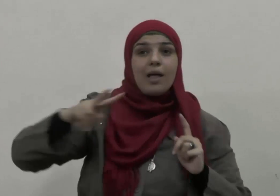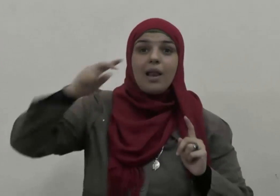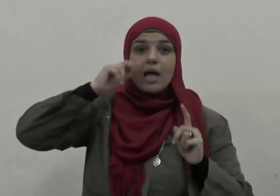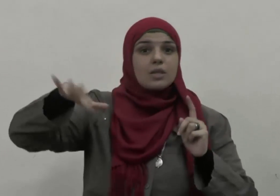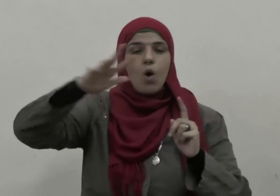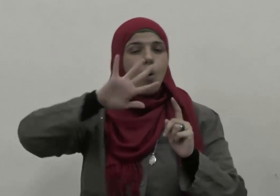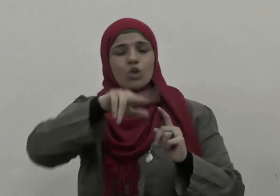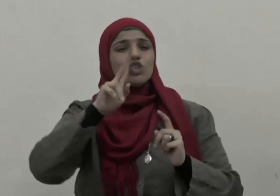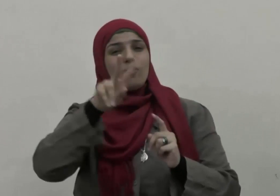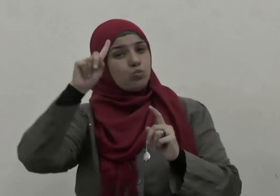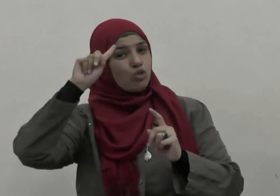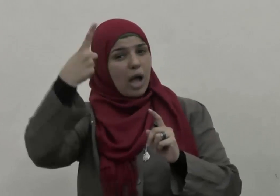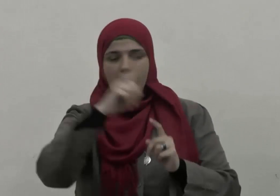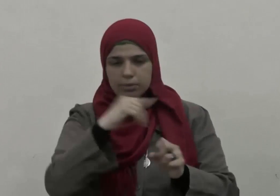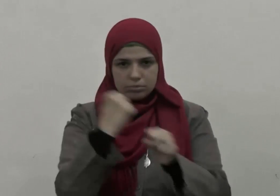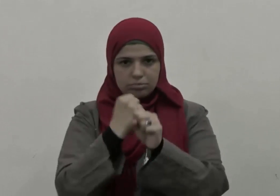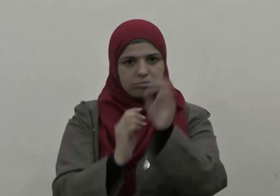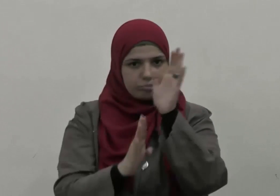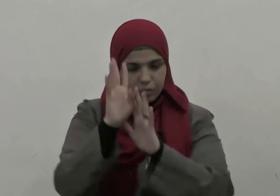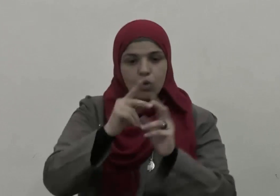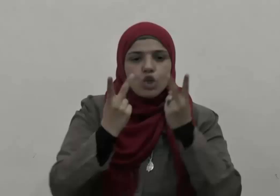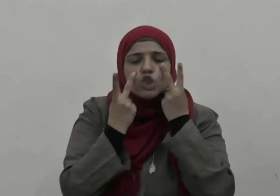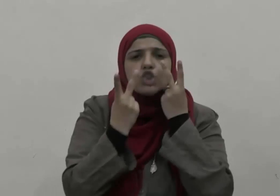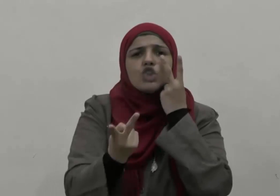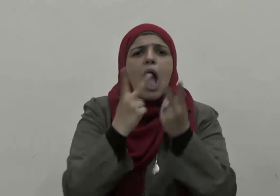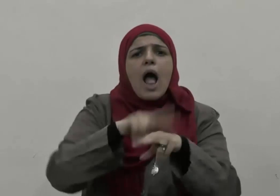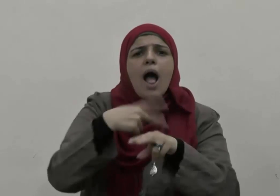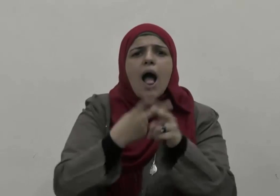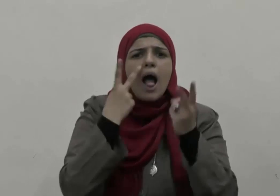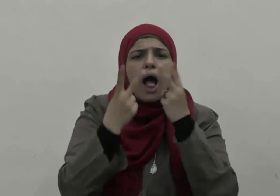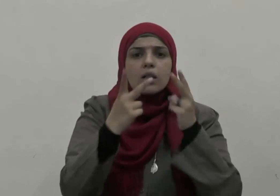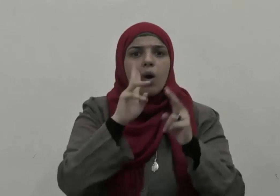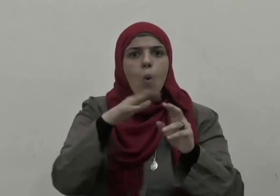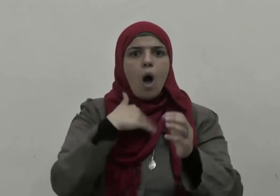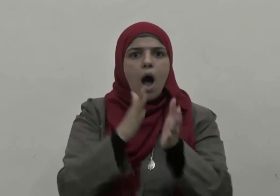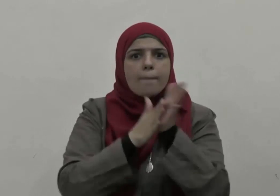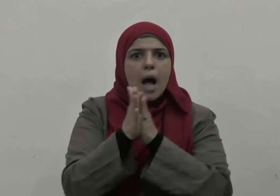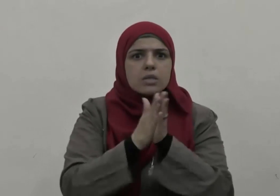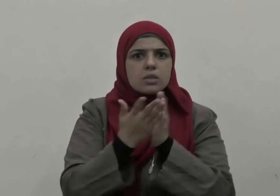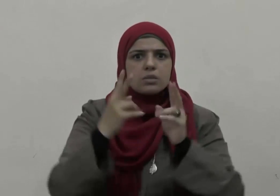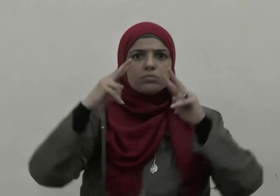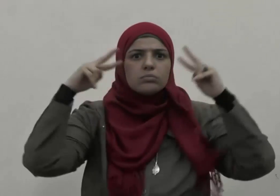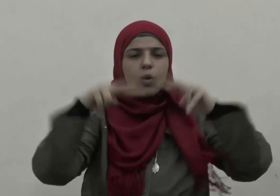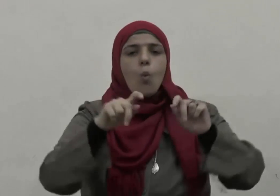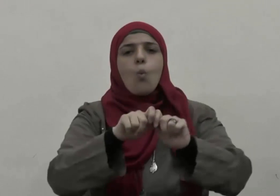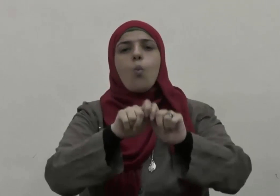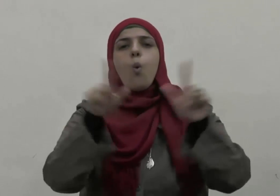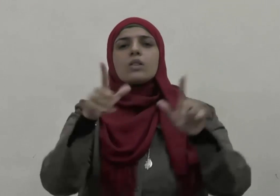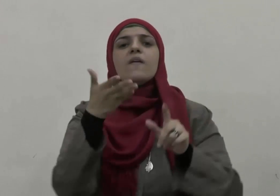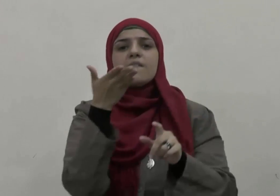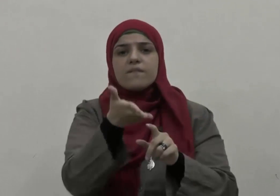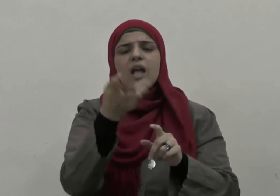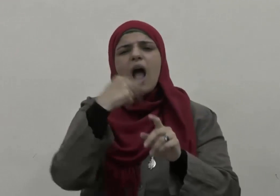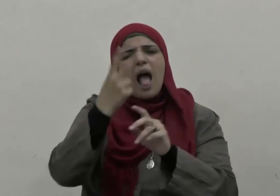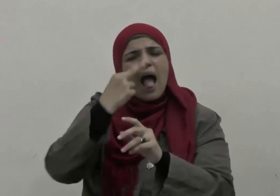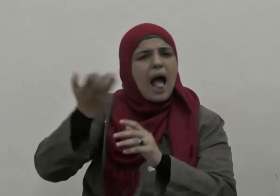غيره مستحيلا والمشاهدة والتجربة والواقع قديما